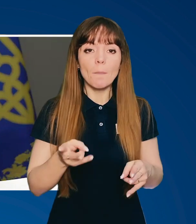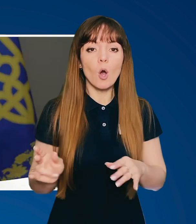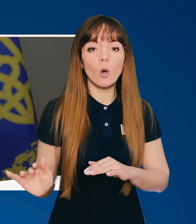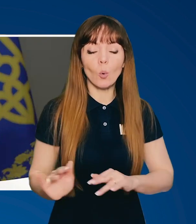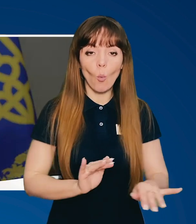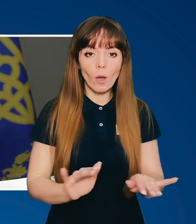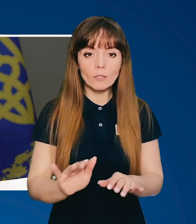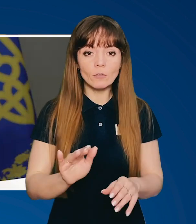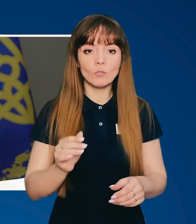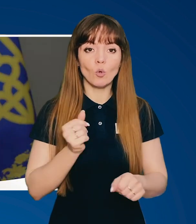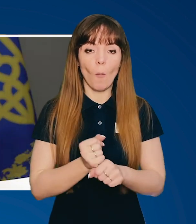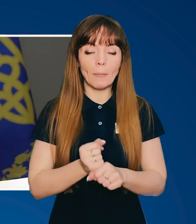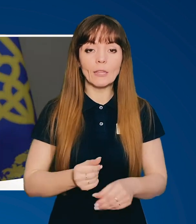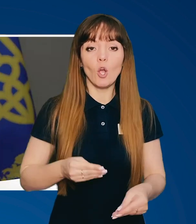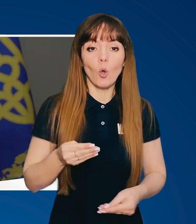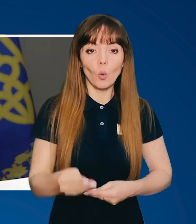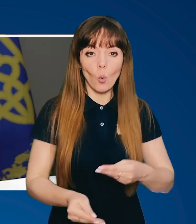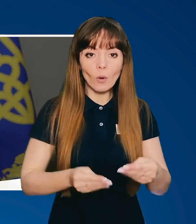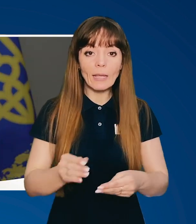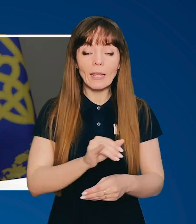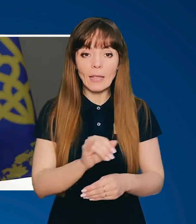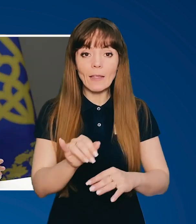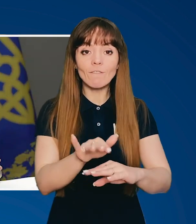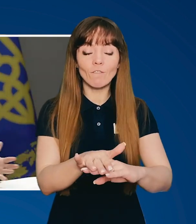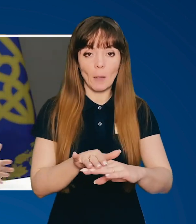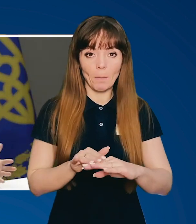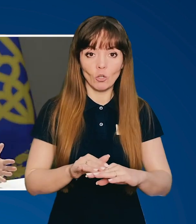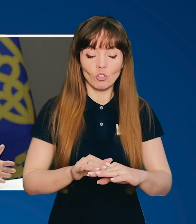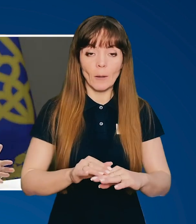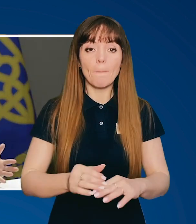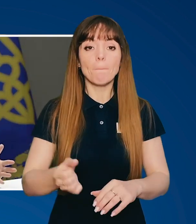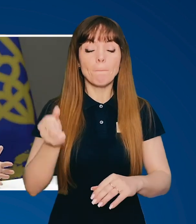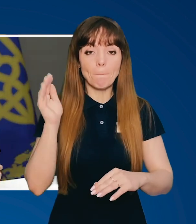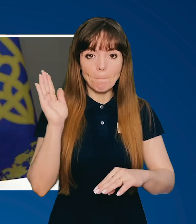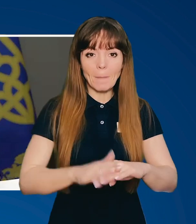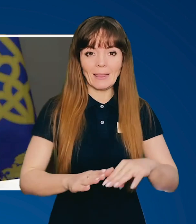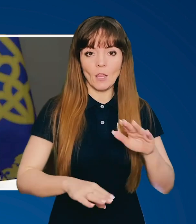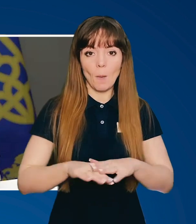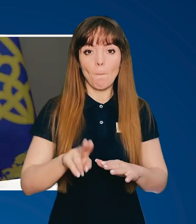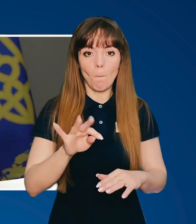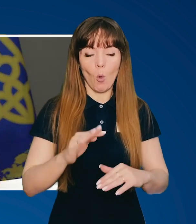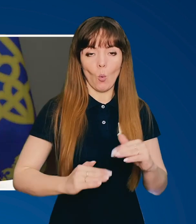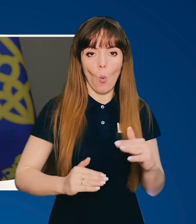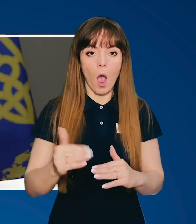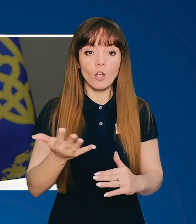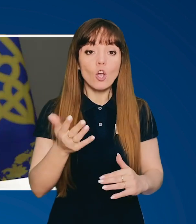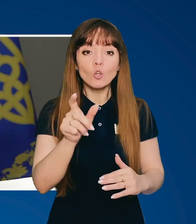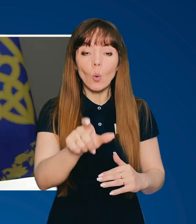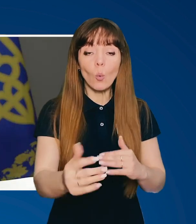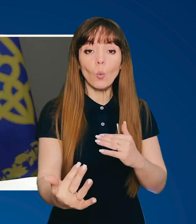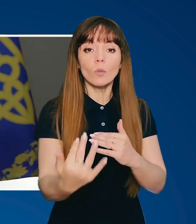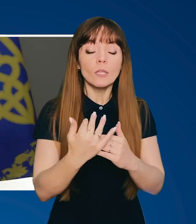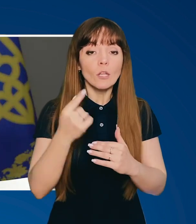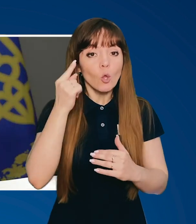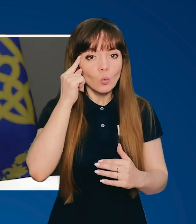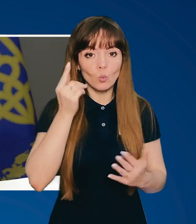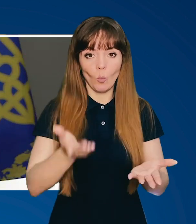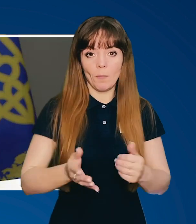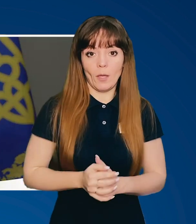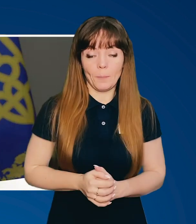рухатись, робити кроки і, вибачте, як то кажуть, бити по руках. Якщо людина навіть про це думає.